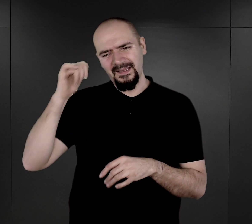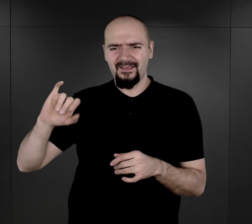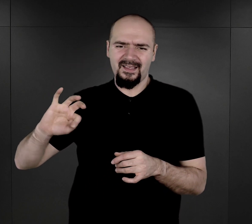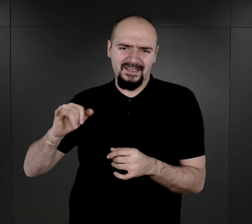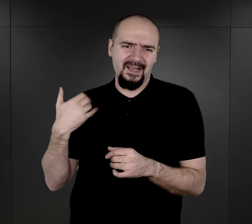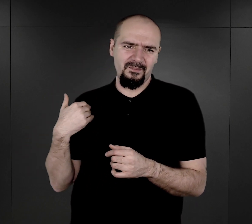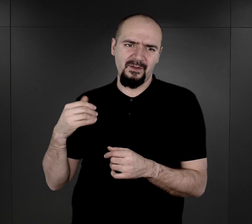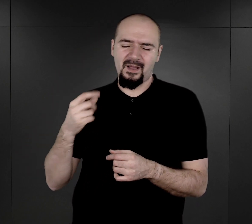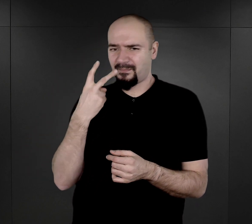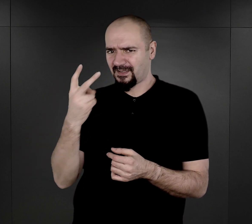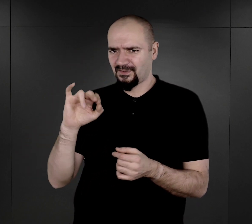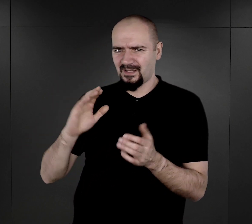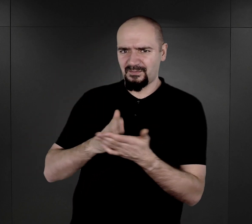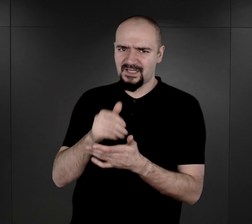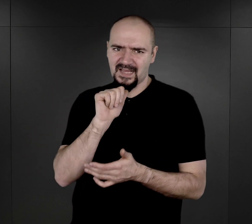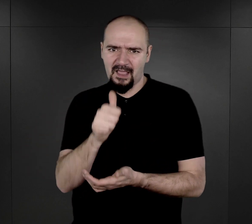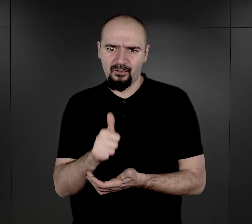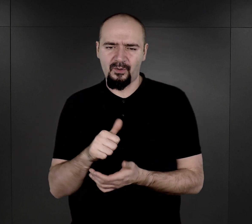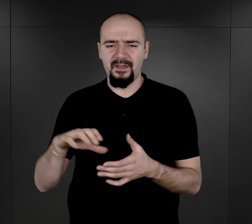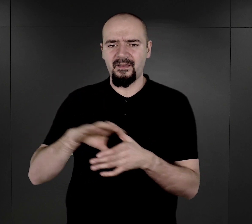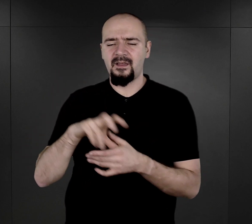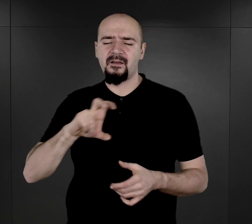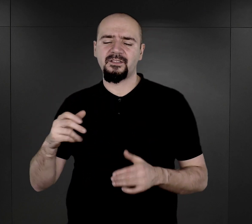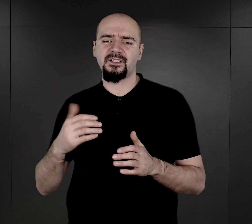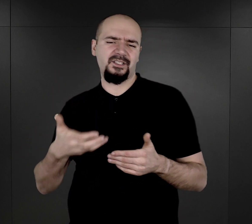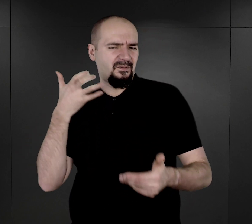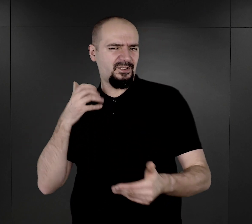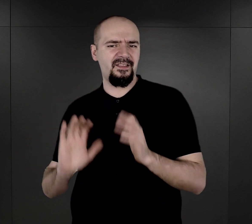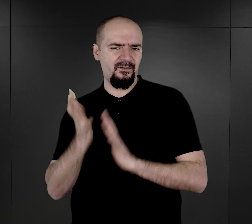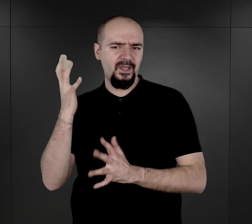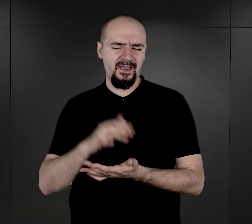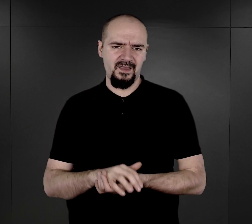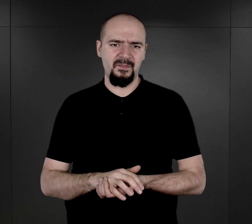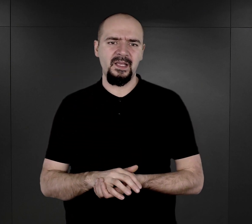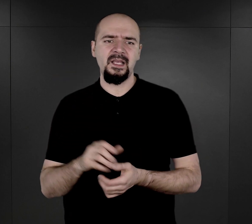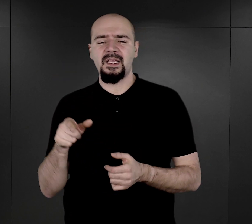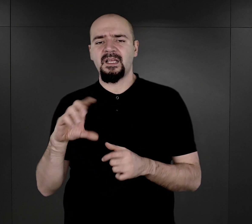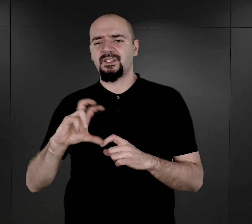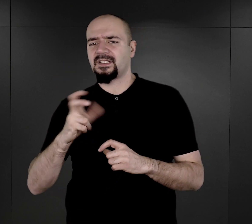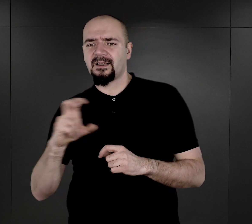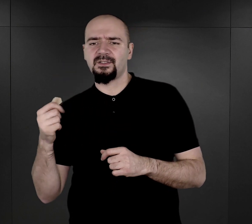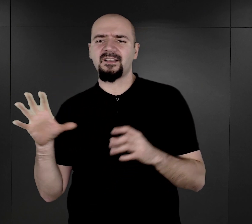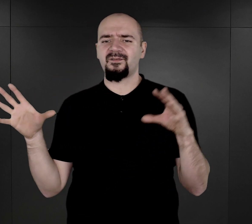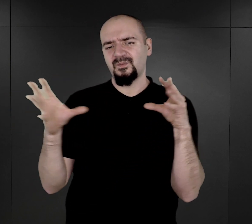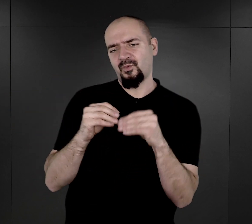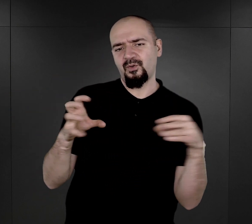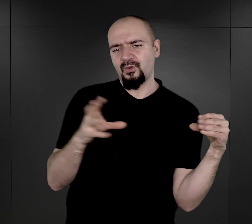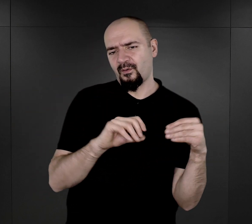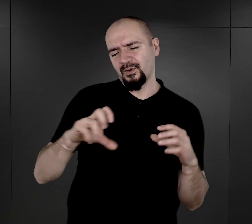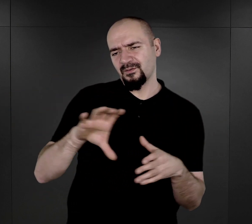postrzegana przez Europejczyków w okresie przedwojennym. Czyli cały czas ta wspólnotowość w sensie